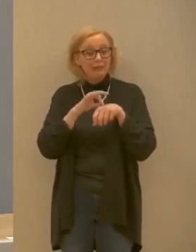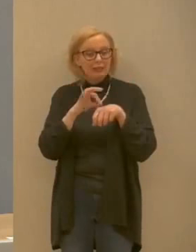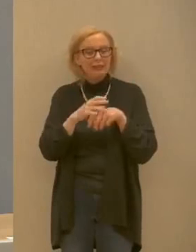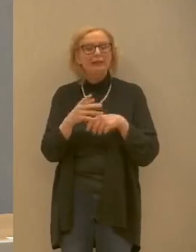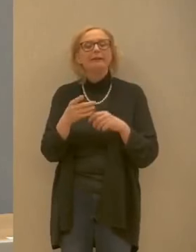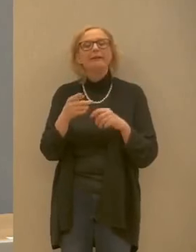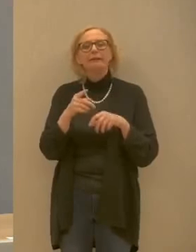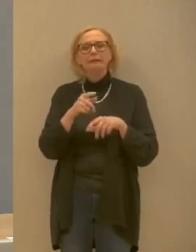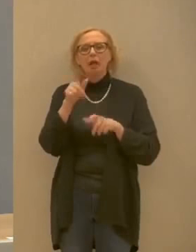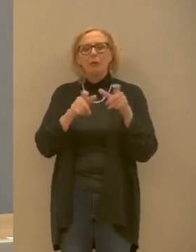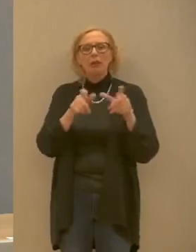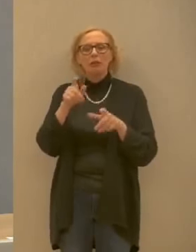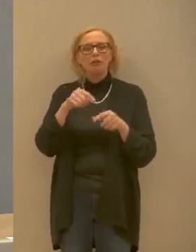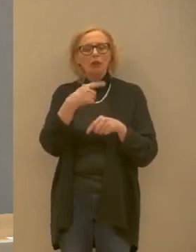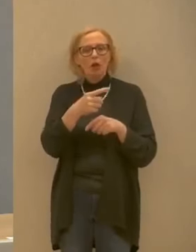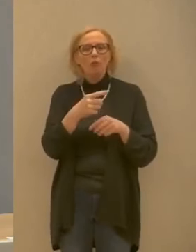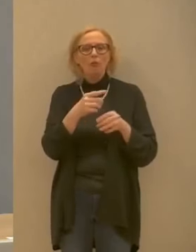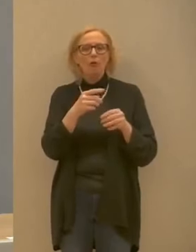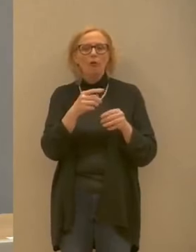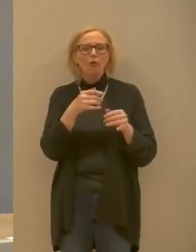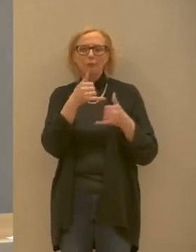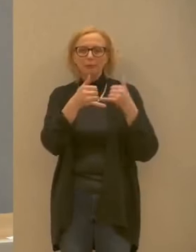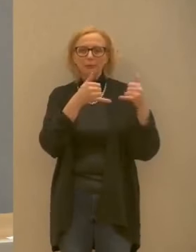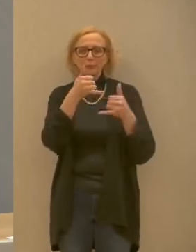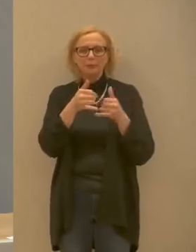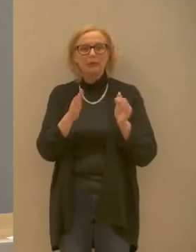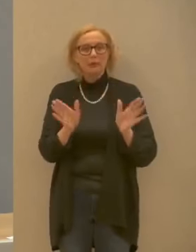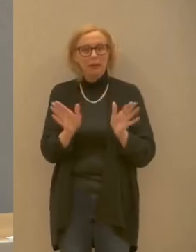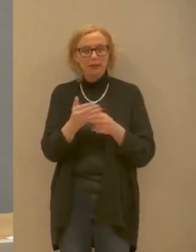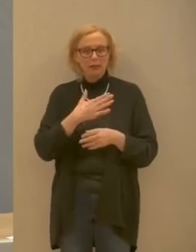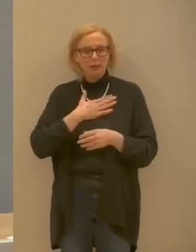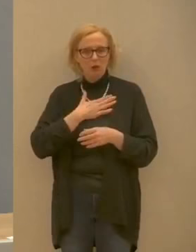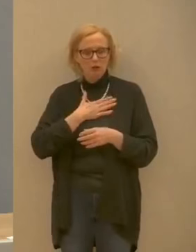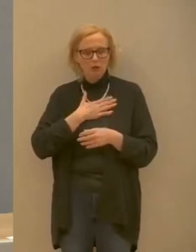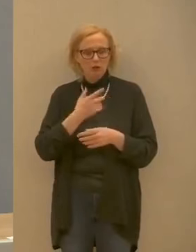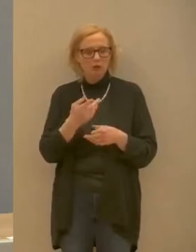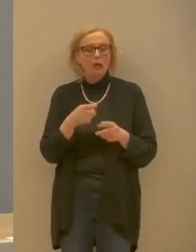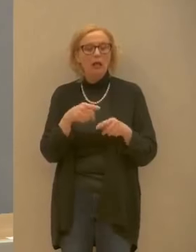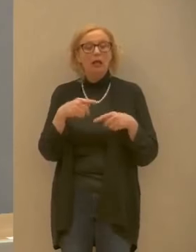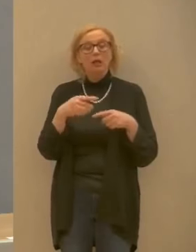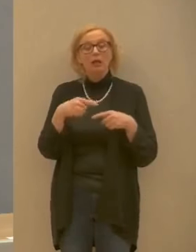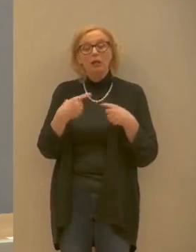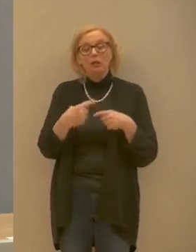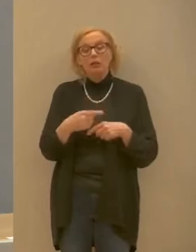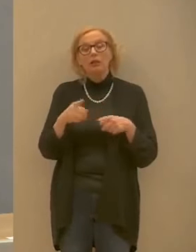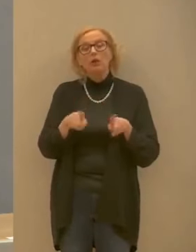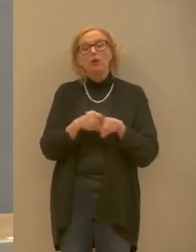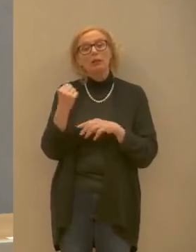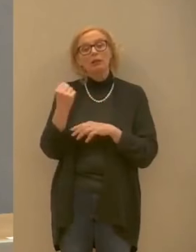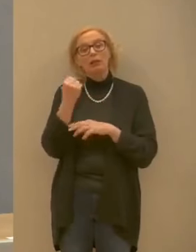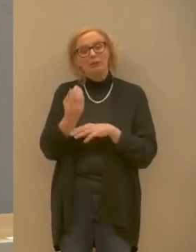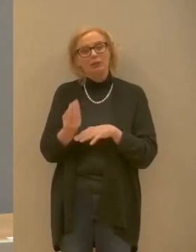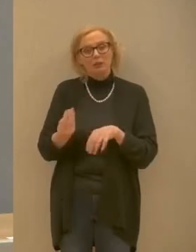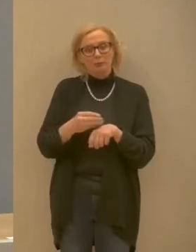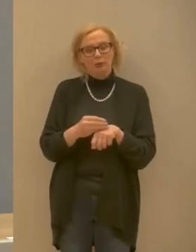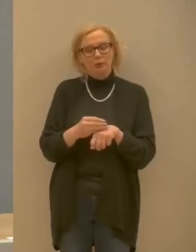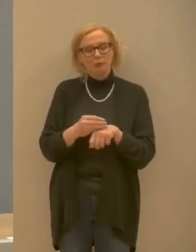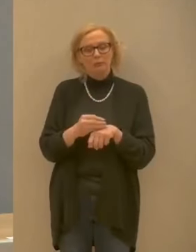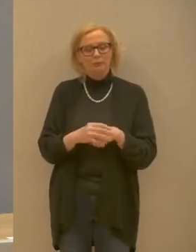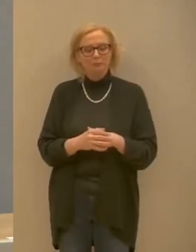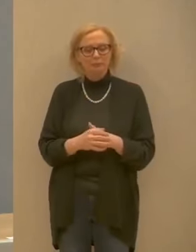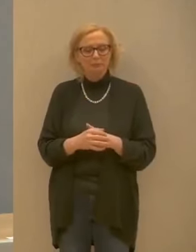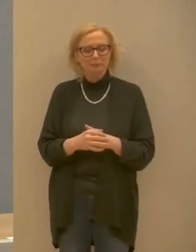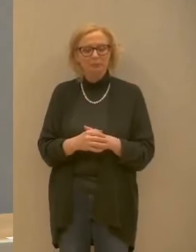direttamente dal dipartimento di prevenzione sicuramente un servizio in più da dare alla nostra comunità ringraziamo